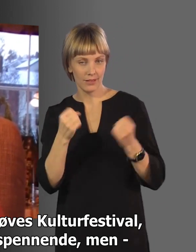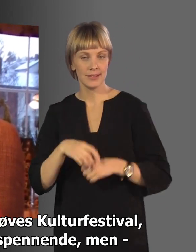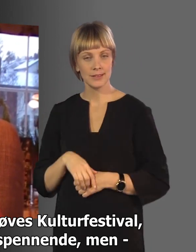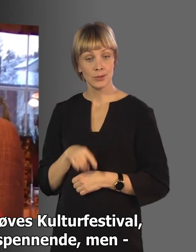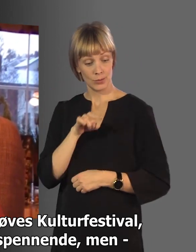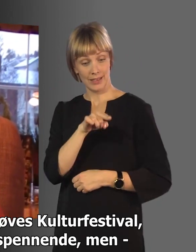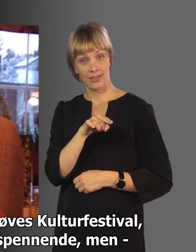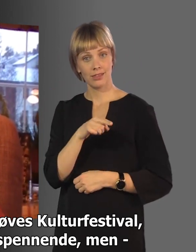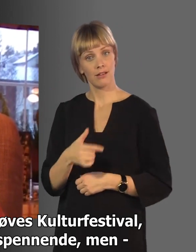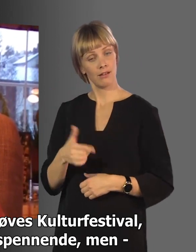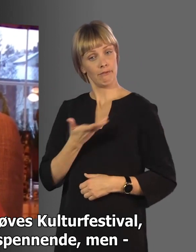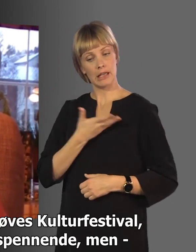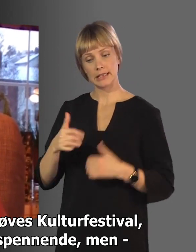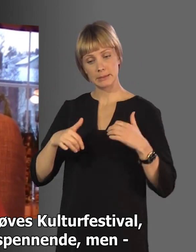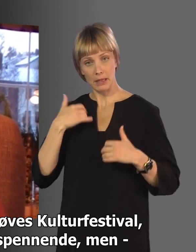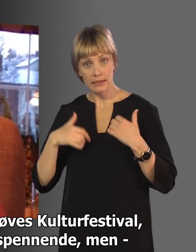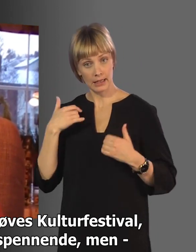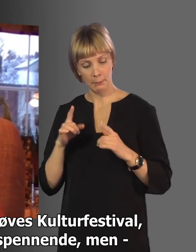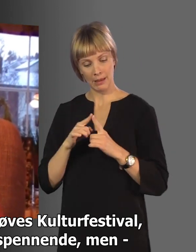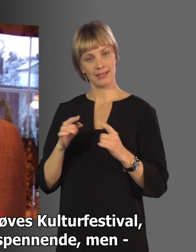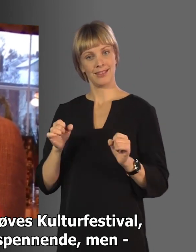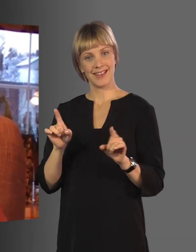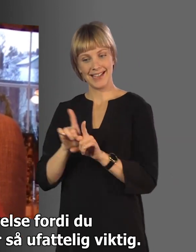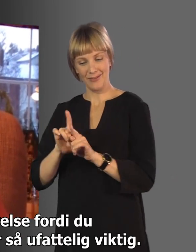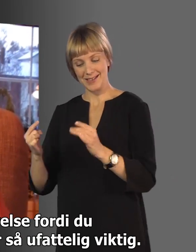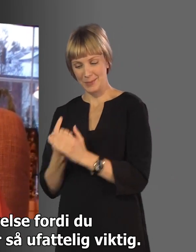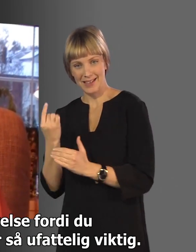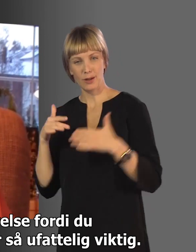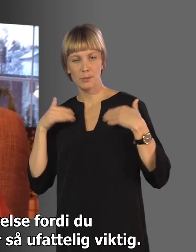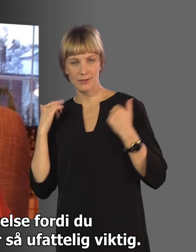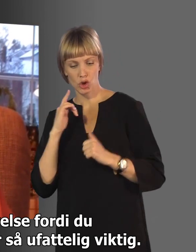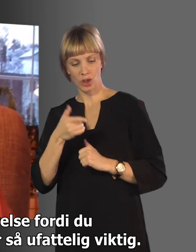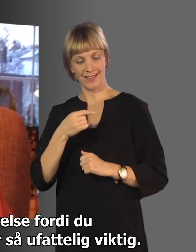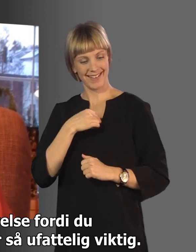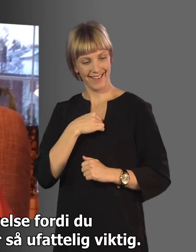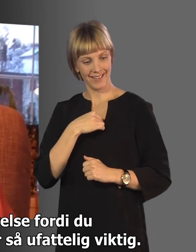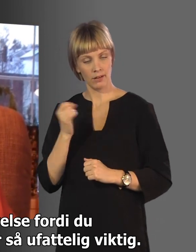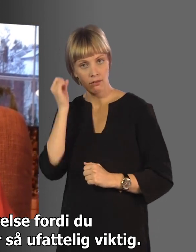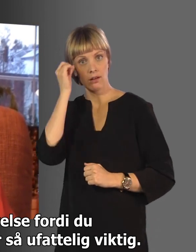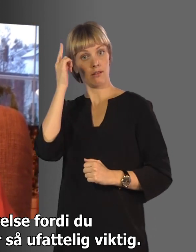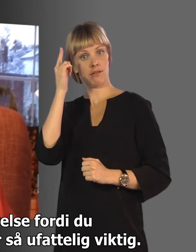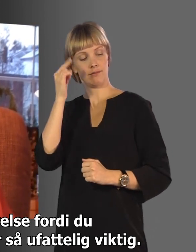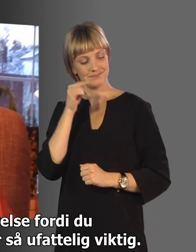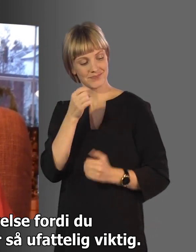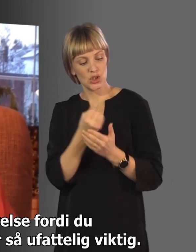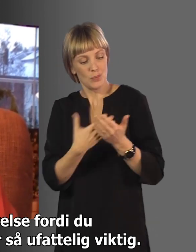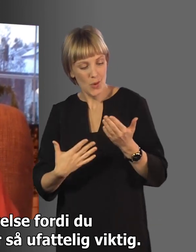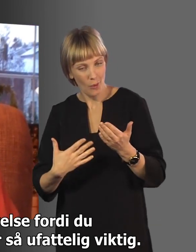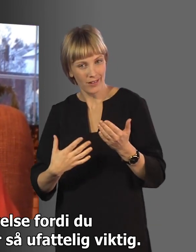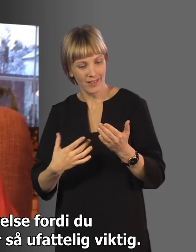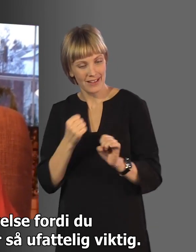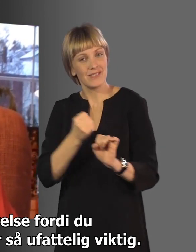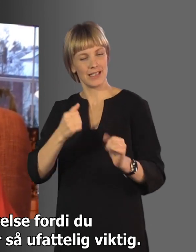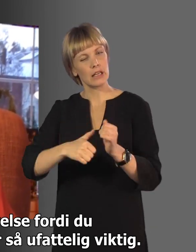og det var en veldig spennende, men spesiell opplevelse, fordi at du oppdager at